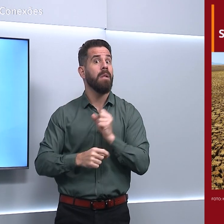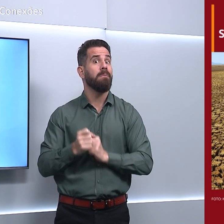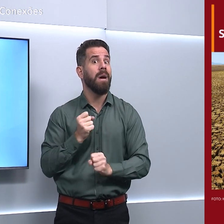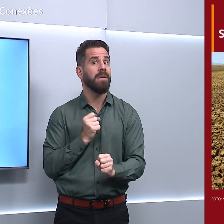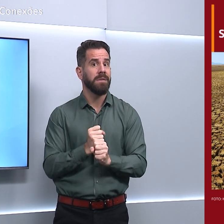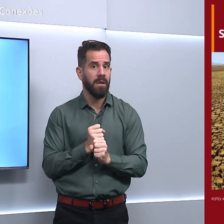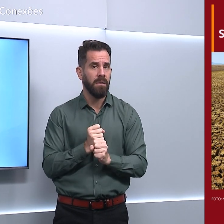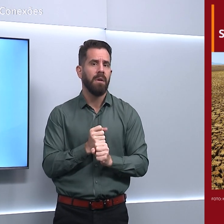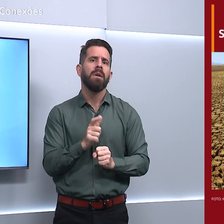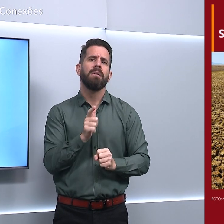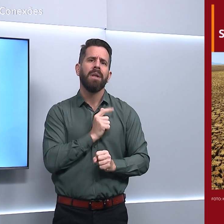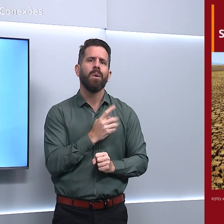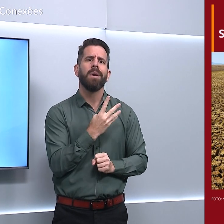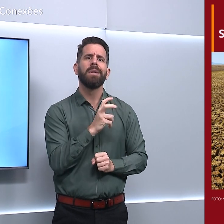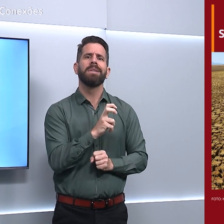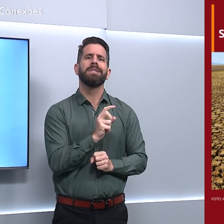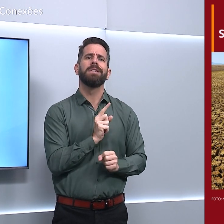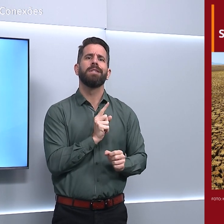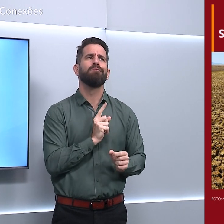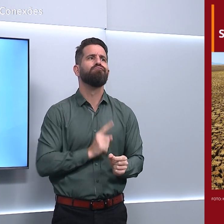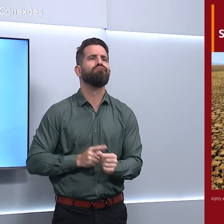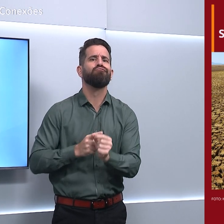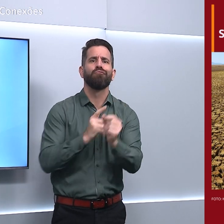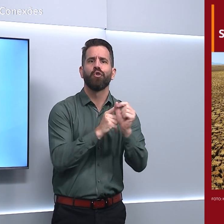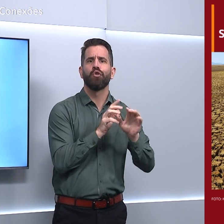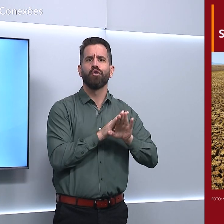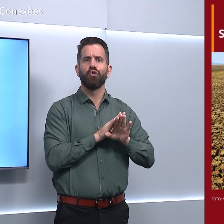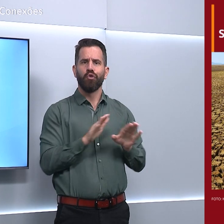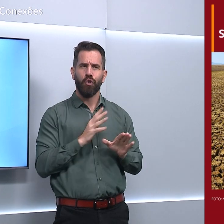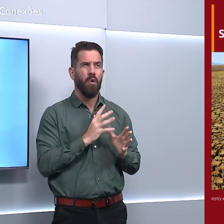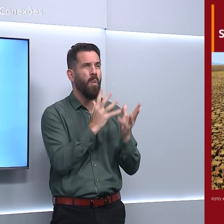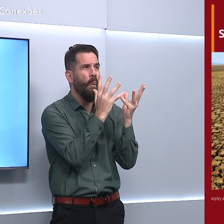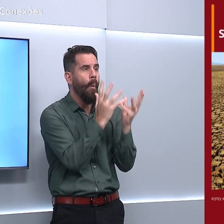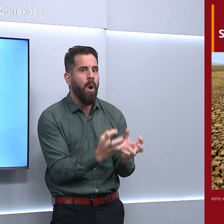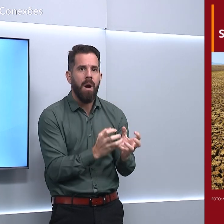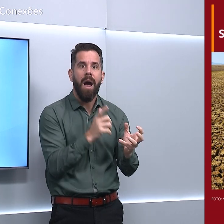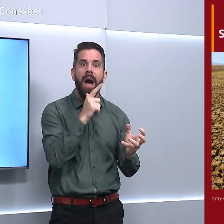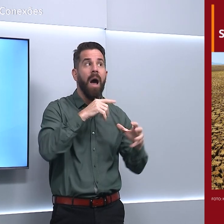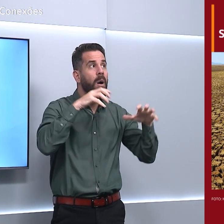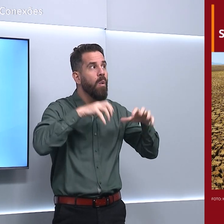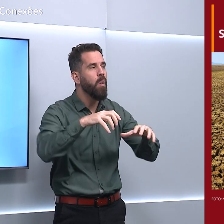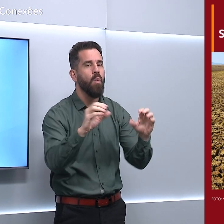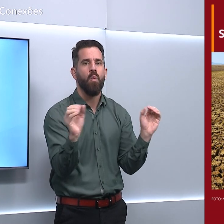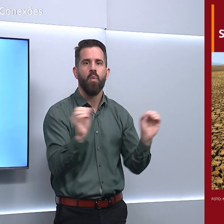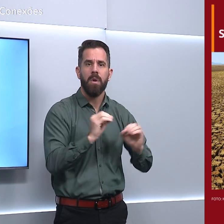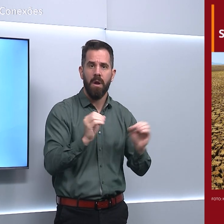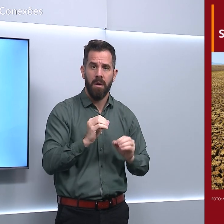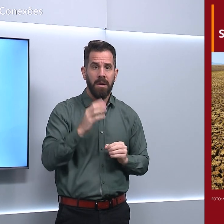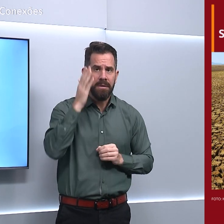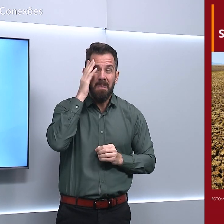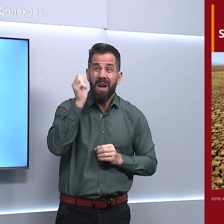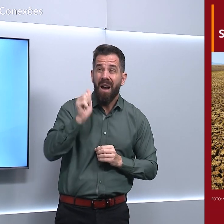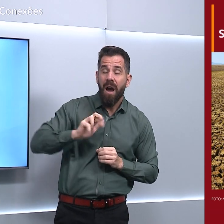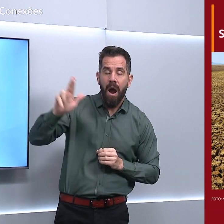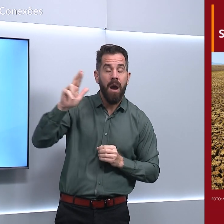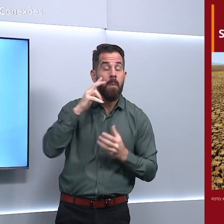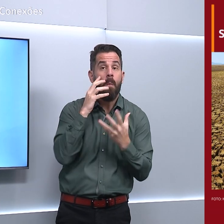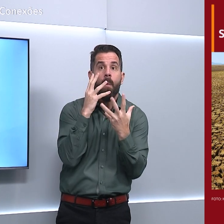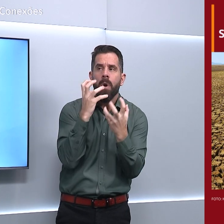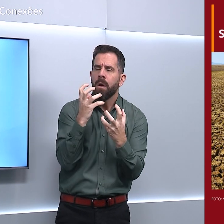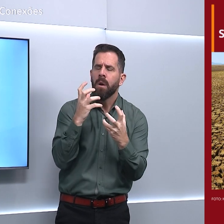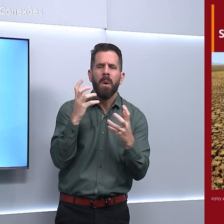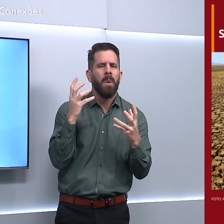45 cidades estavam nesses níveis de seca. O ar já está tão seco no país que mais